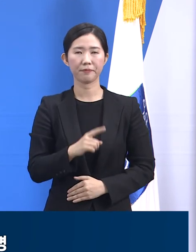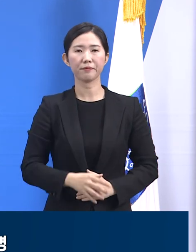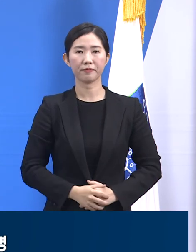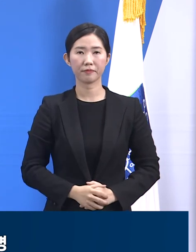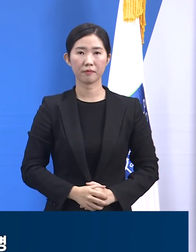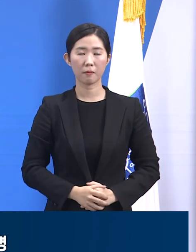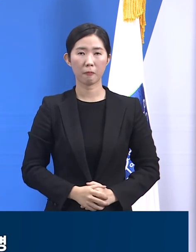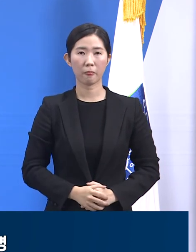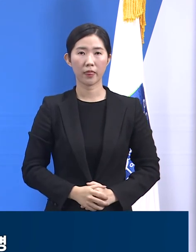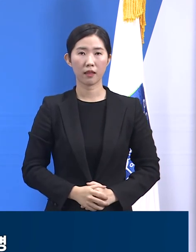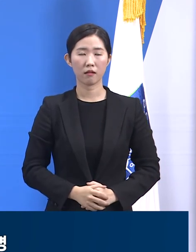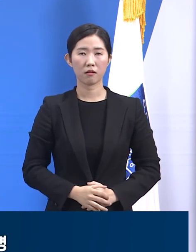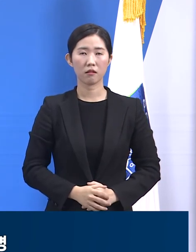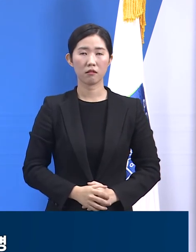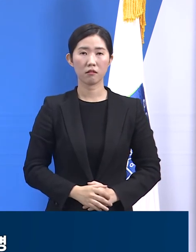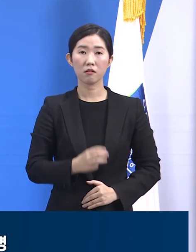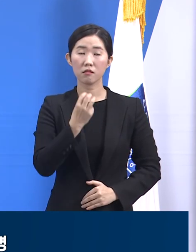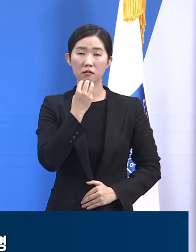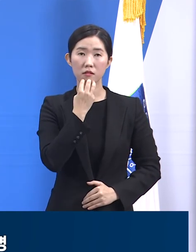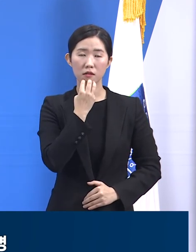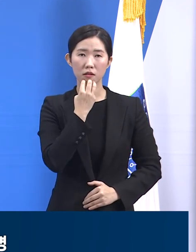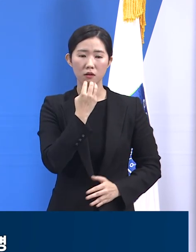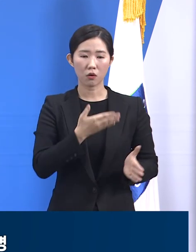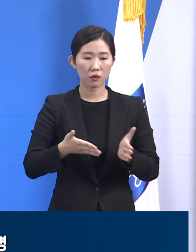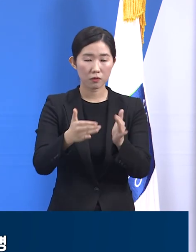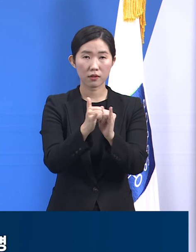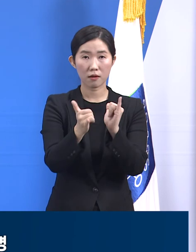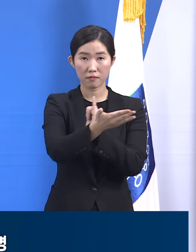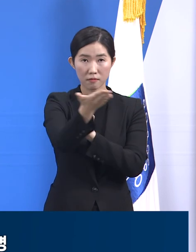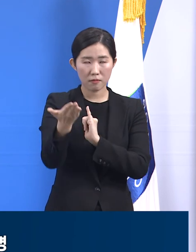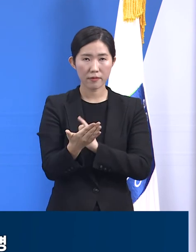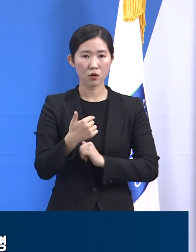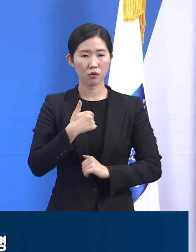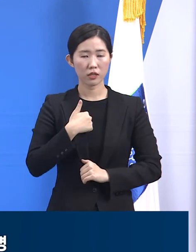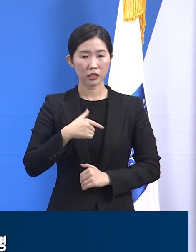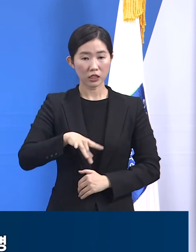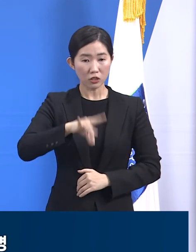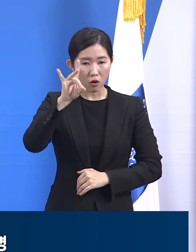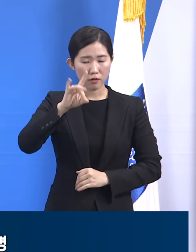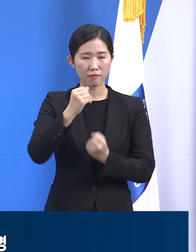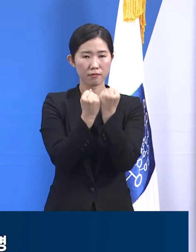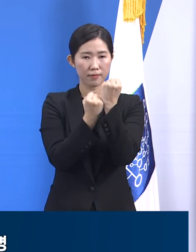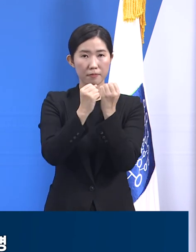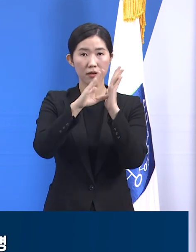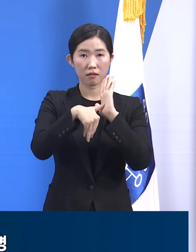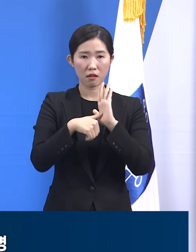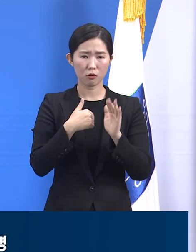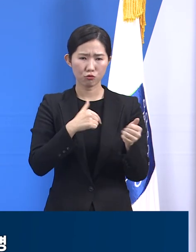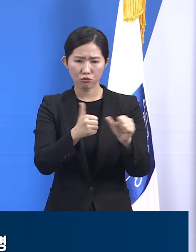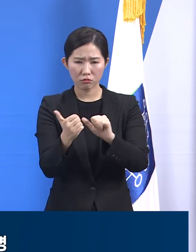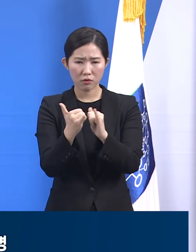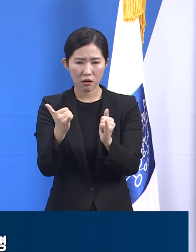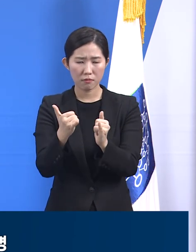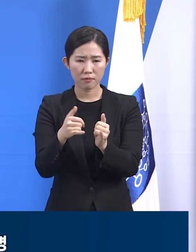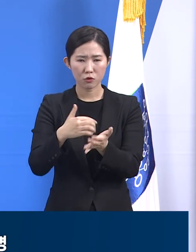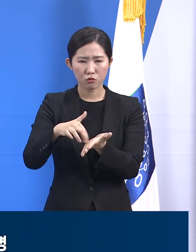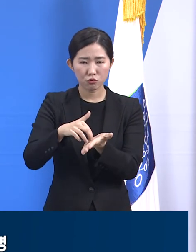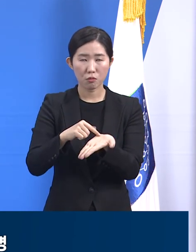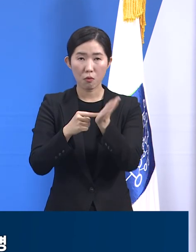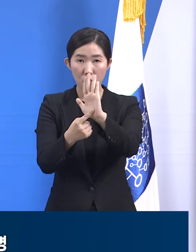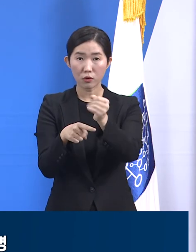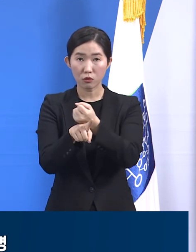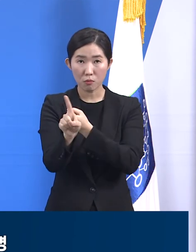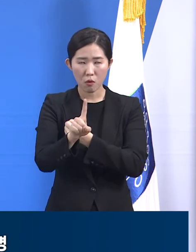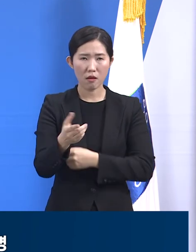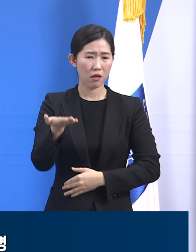내용을 브리핑에 굳이 담은 이유는 과거의 오류를 계속 반복하지 않겠다는 도의 다짐을 말씀드리기